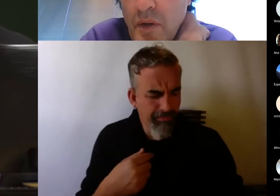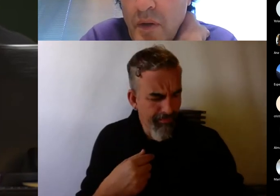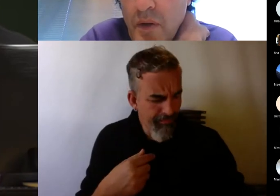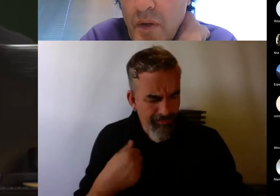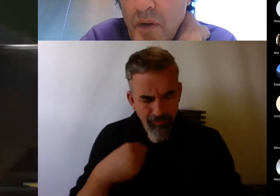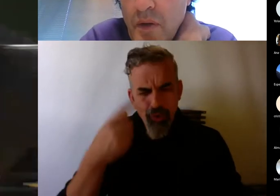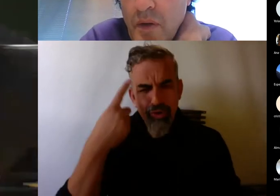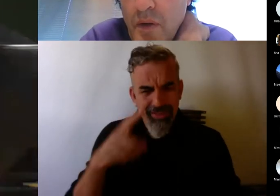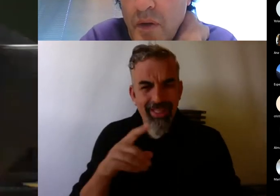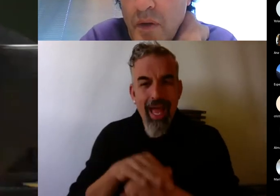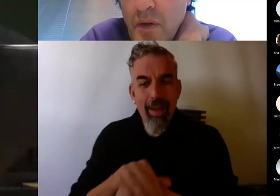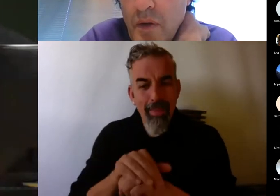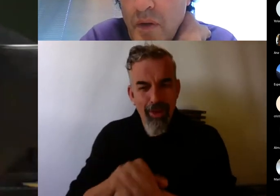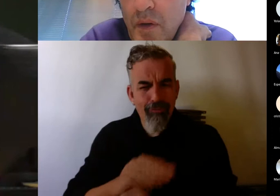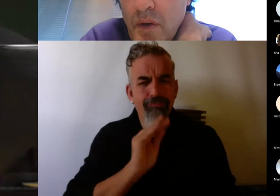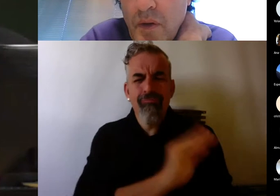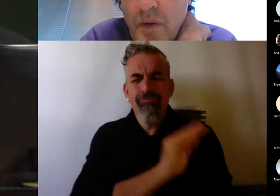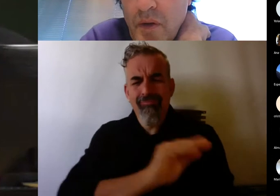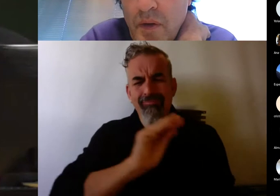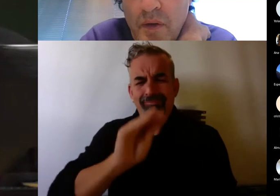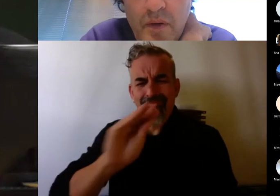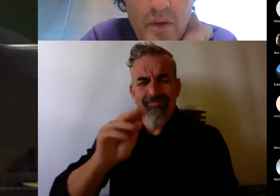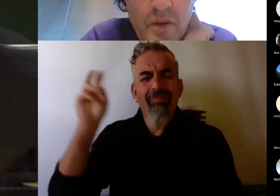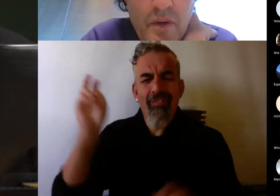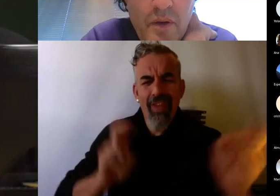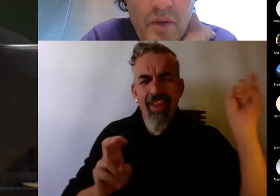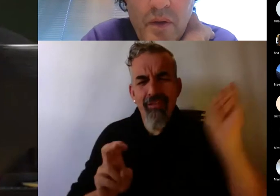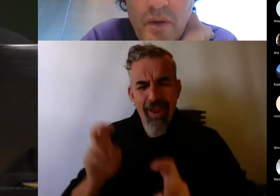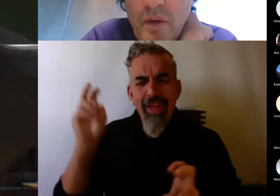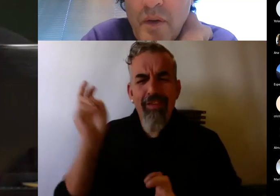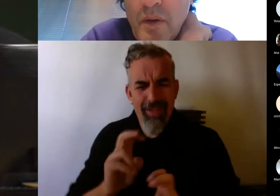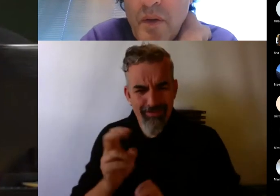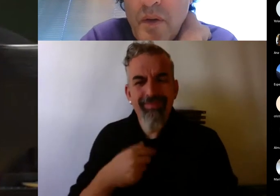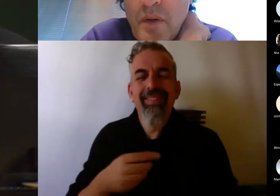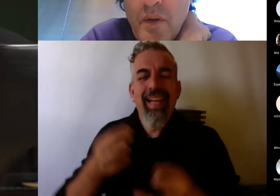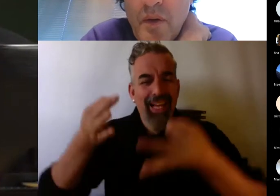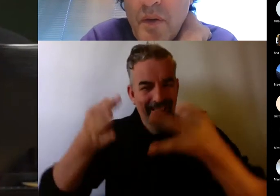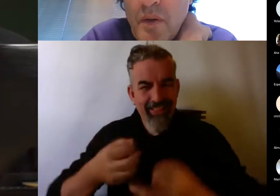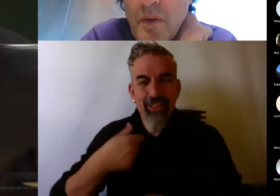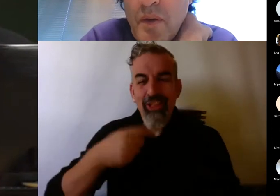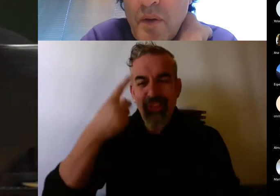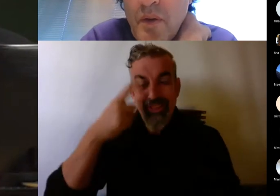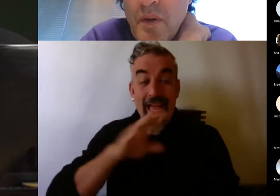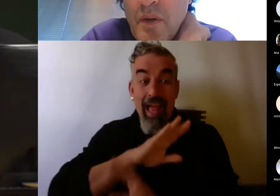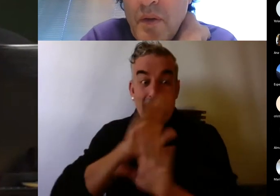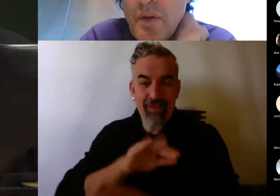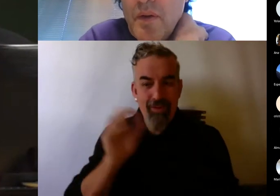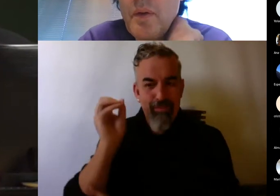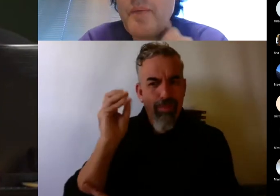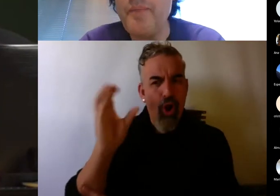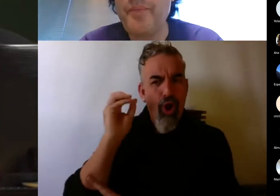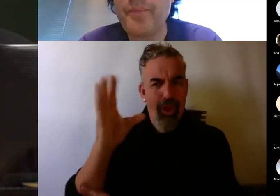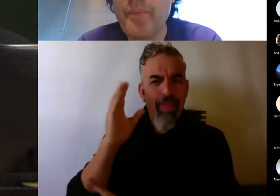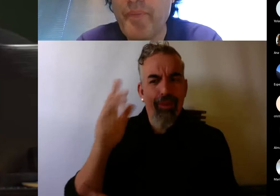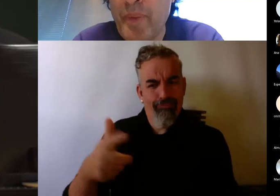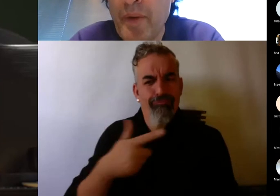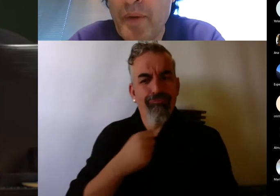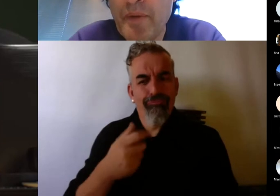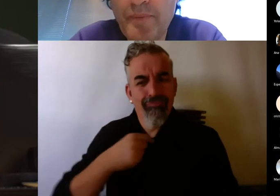así, así, no me han defraudado. Y sé que no os van a defraudar, porque son